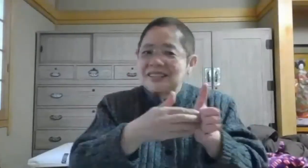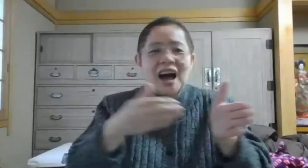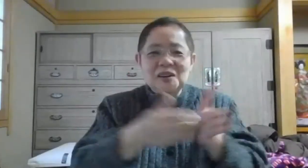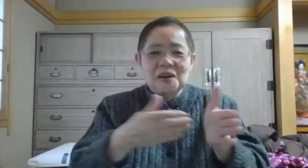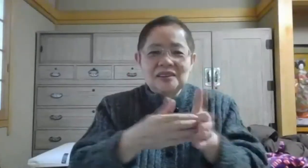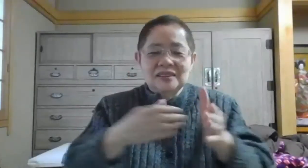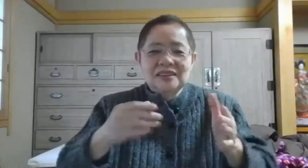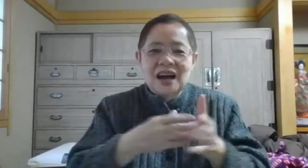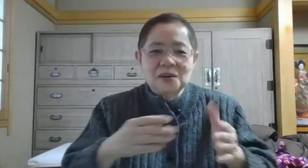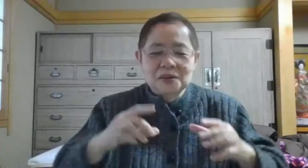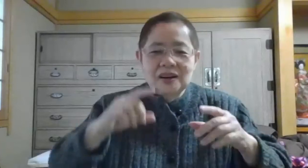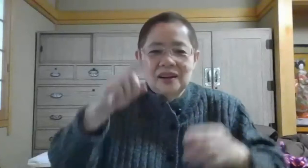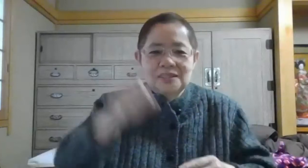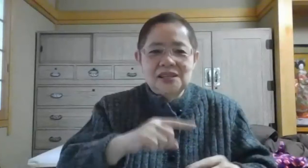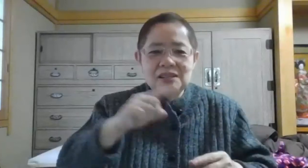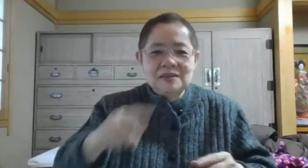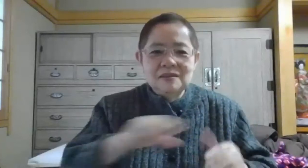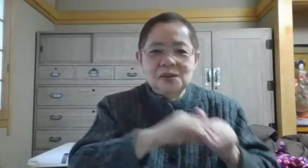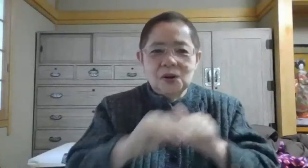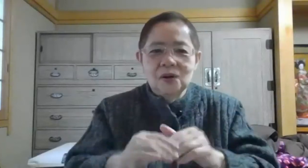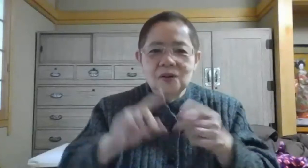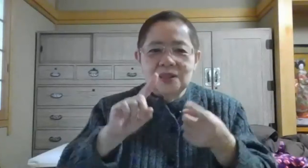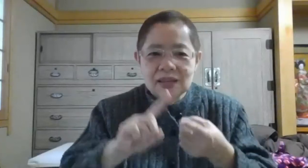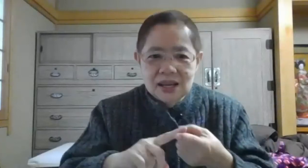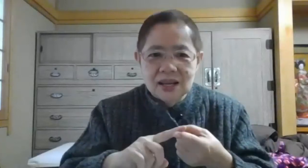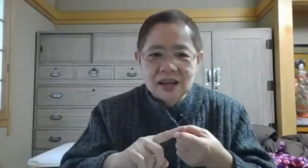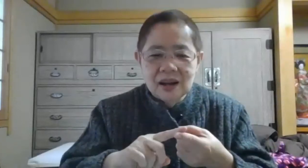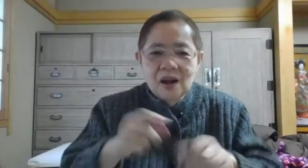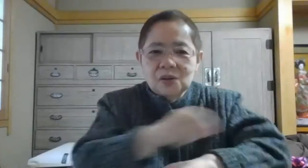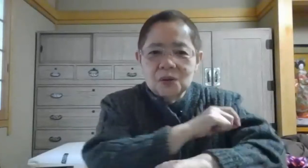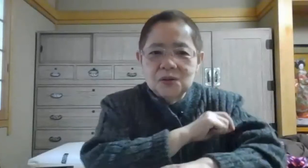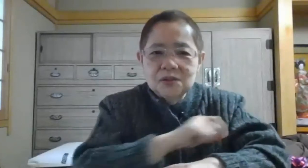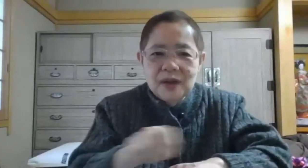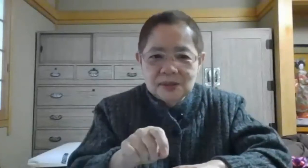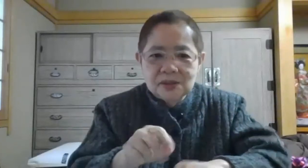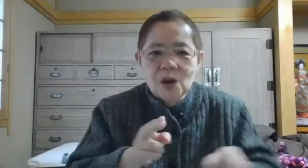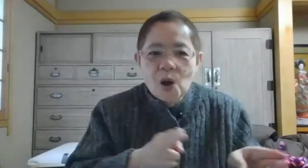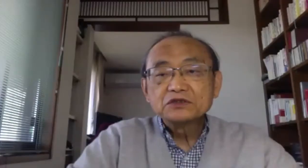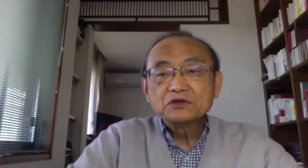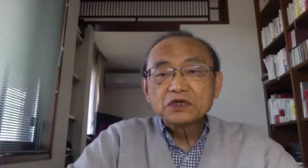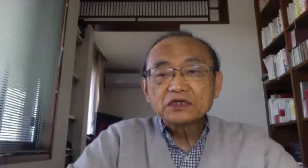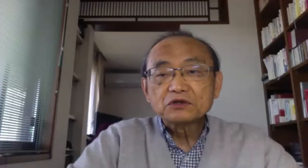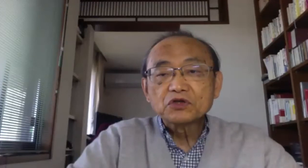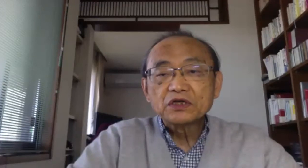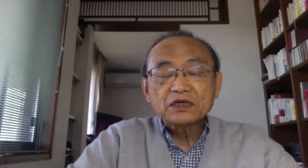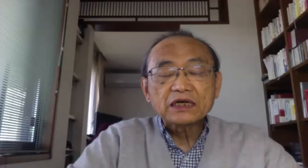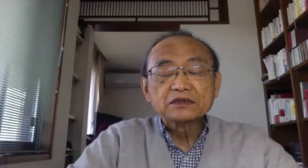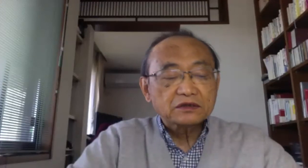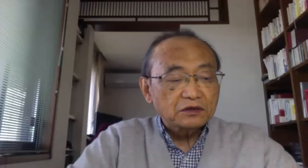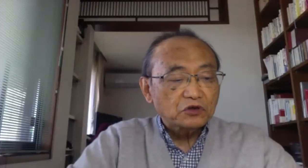最後の人道的特別措置に関する特別